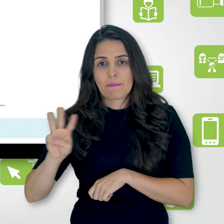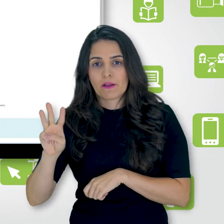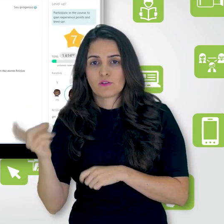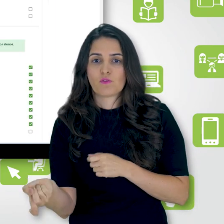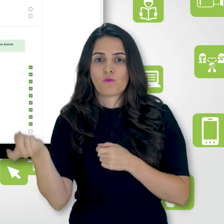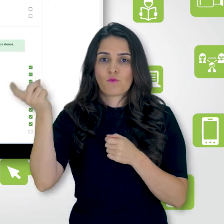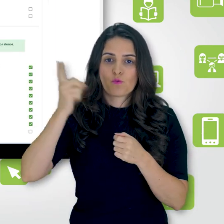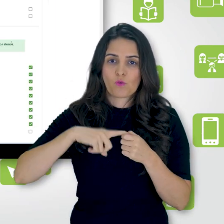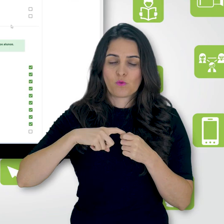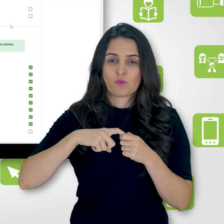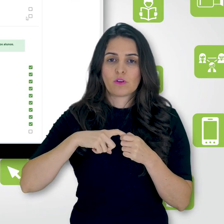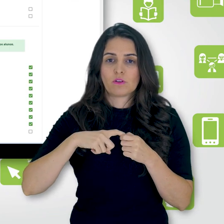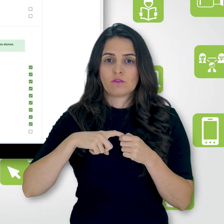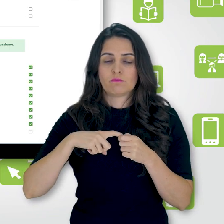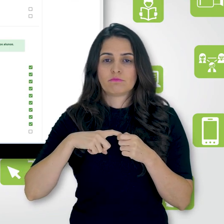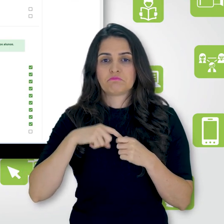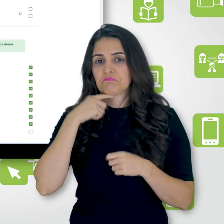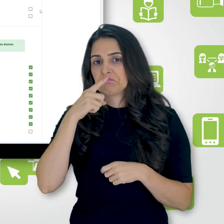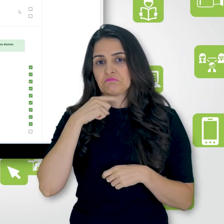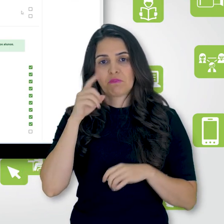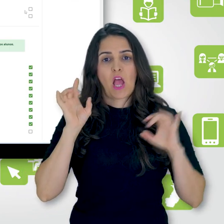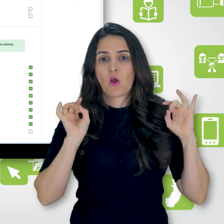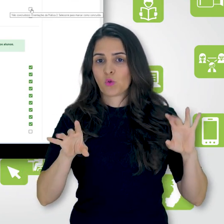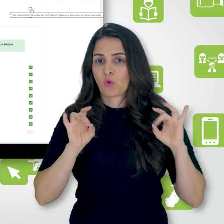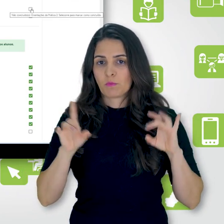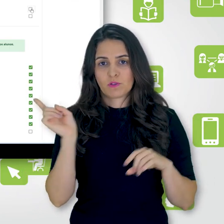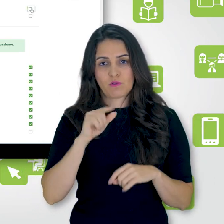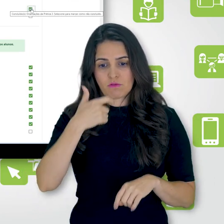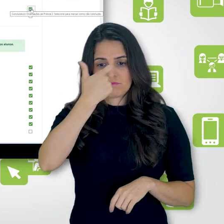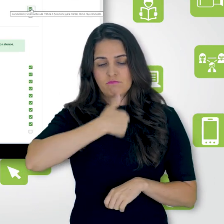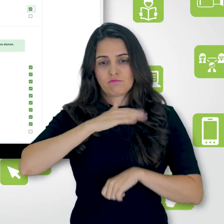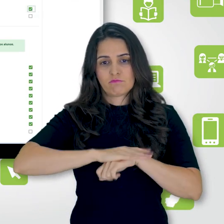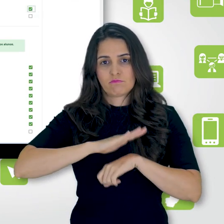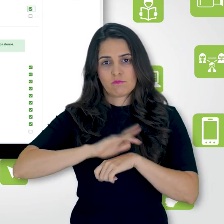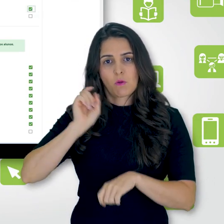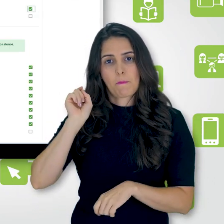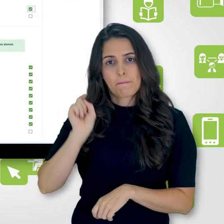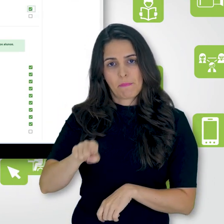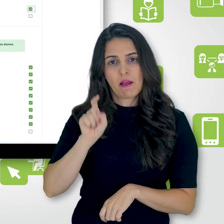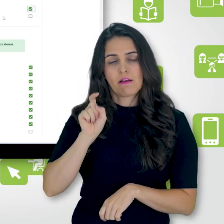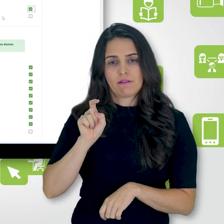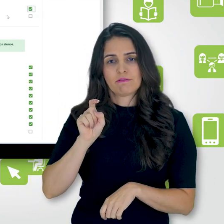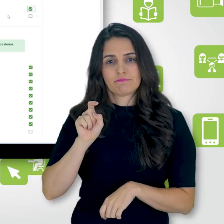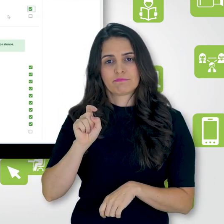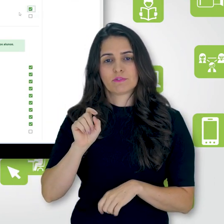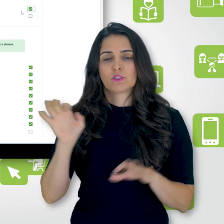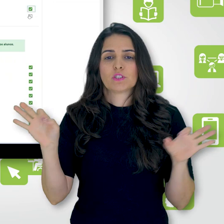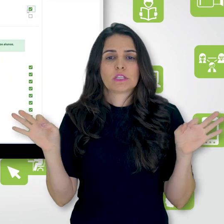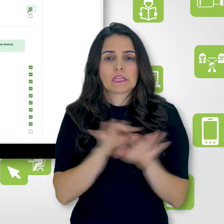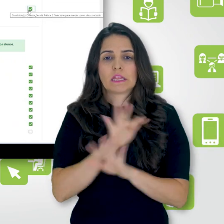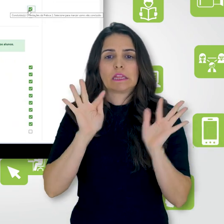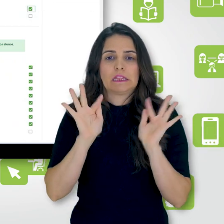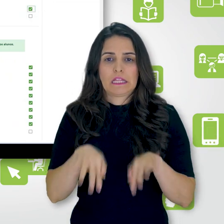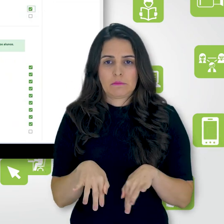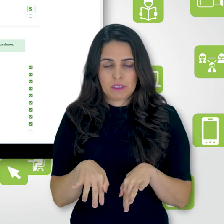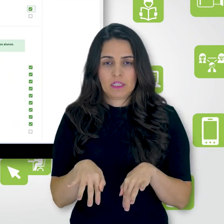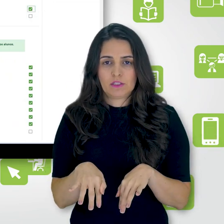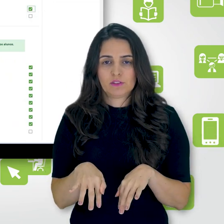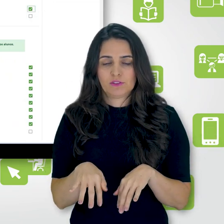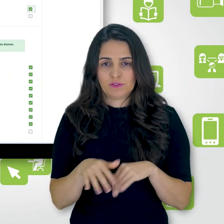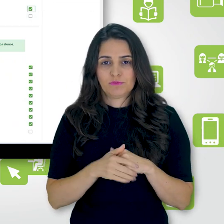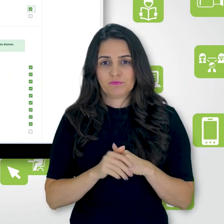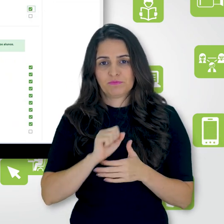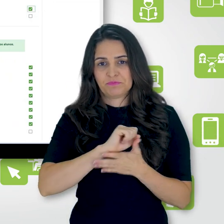e retornar, não vai marcar. Então, eu preciso sinalizar aqui, como aluno, que eu já